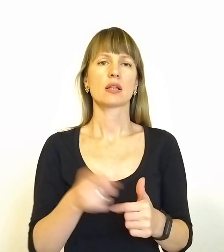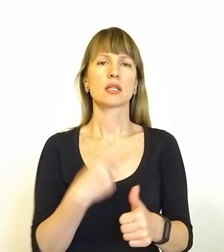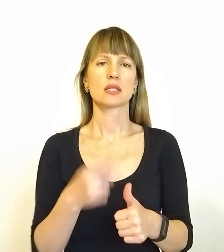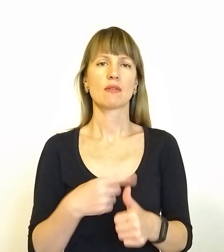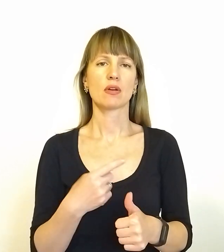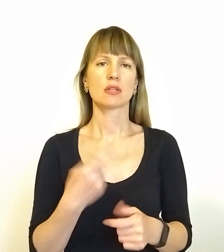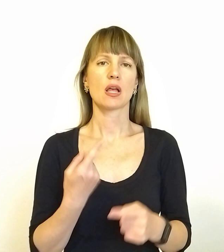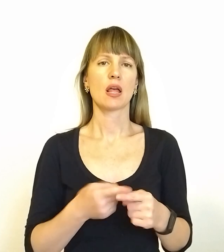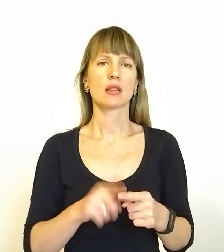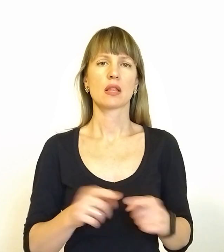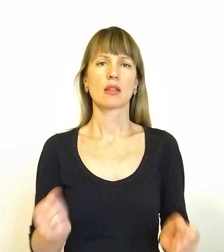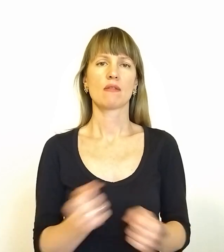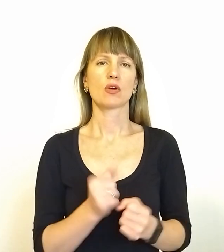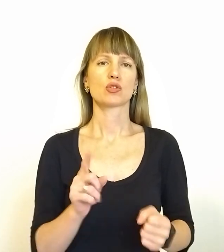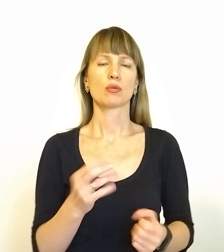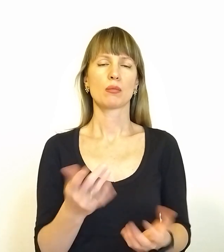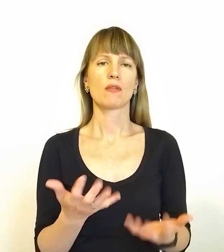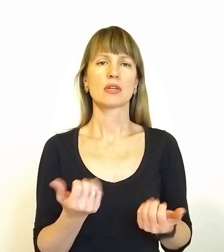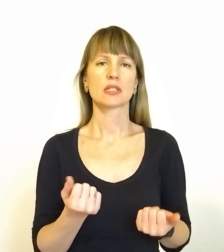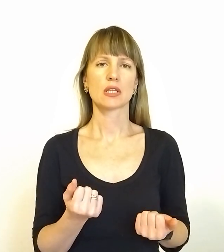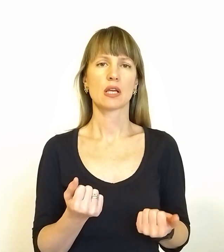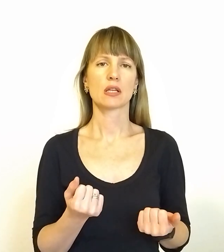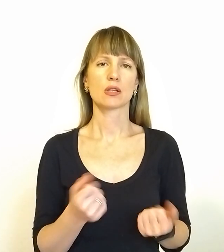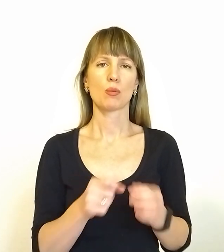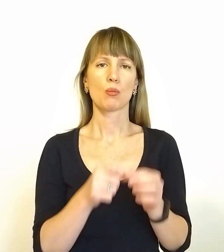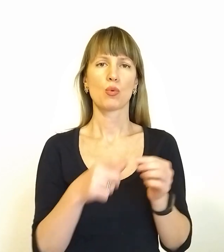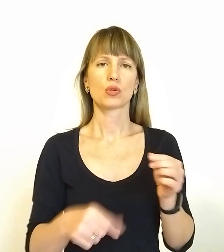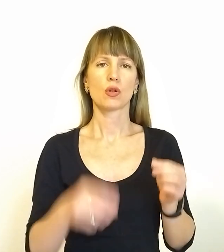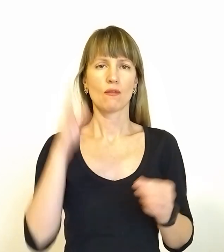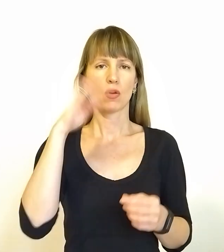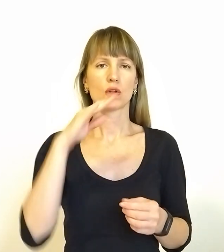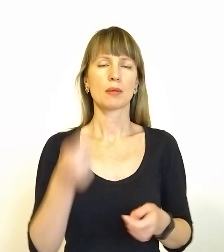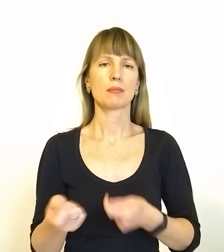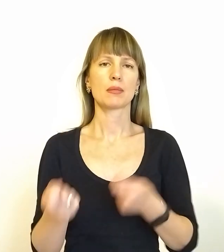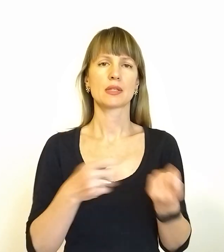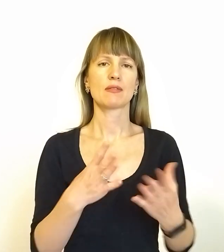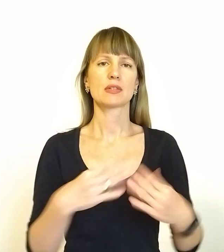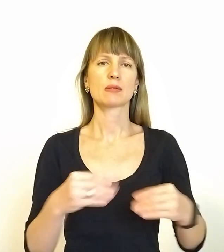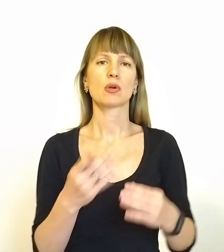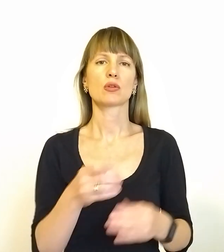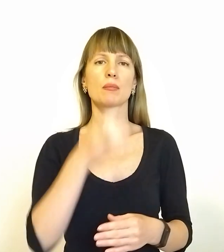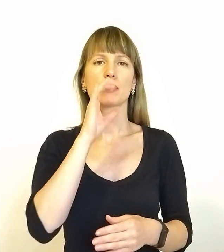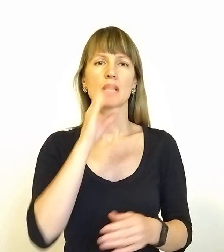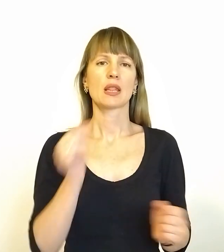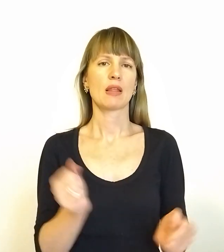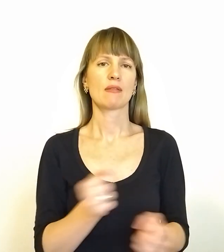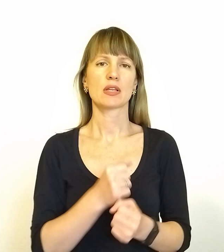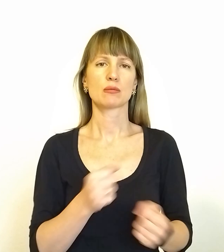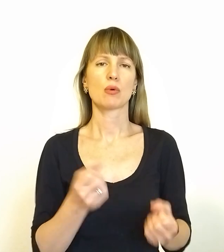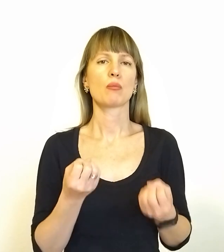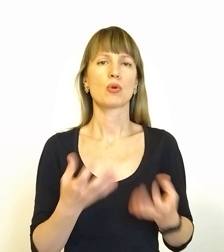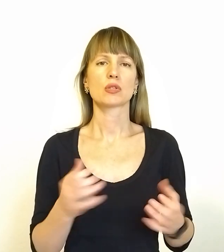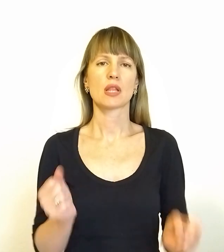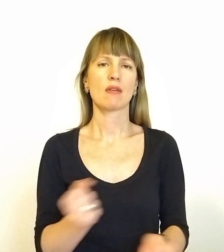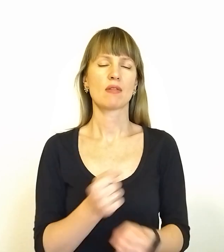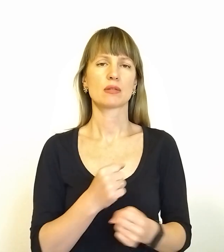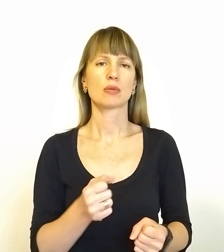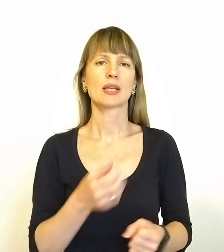Але це невозможно. Чтоб взяти бутылку води і принести в сем'ю, Которую пить невозможно. Просто невозможно. Йеди